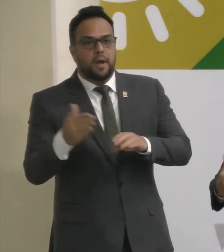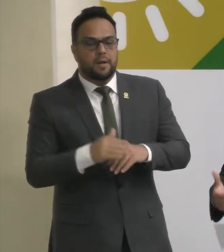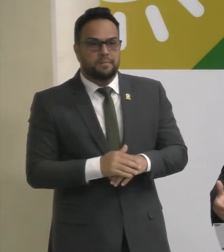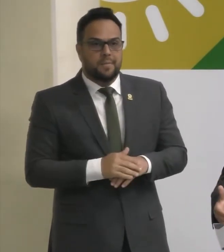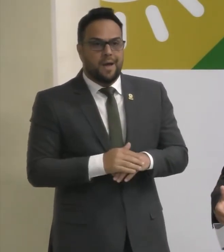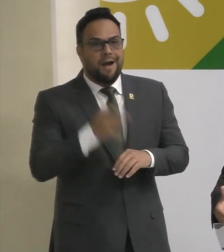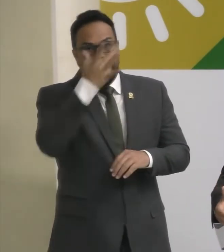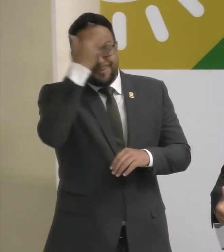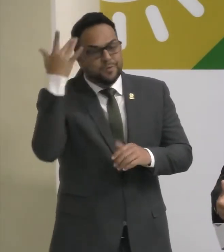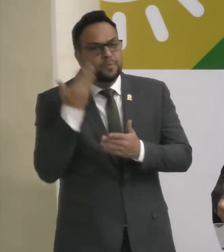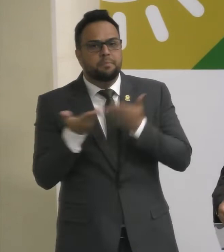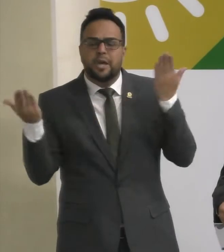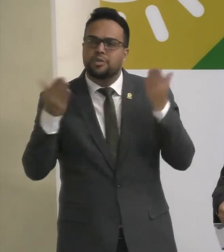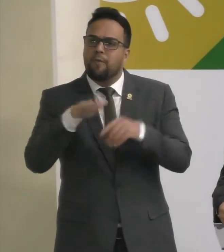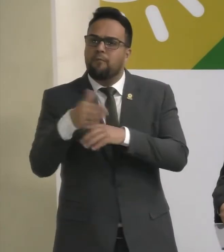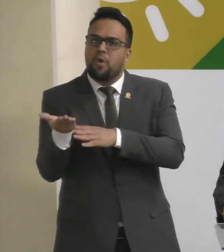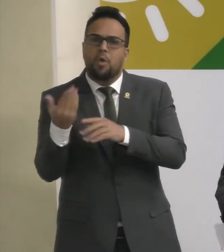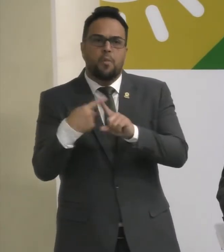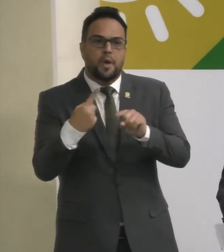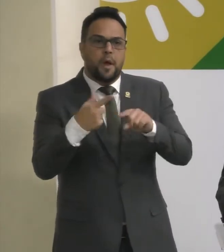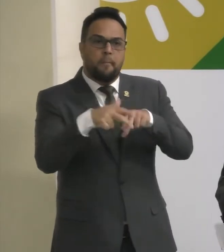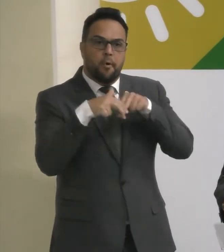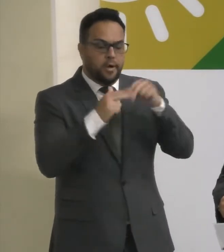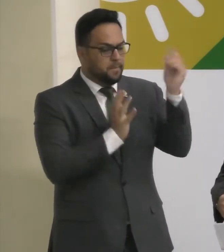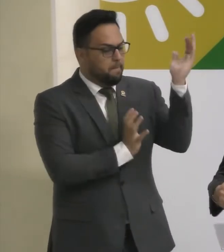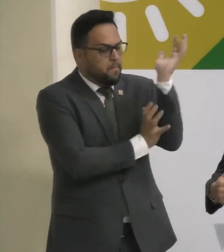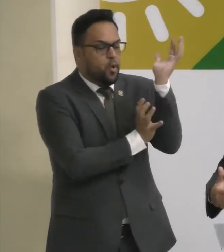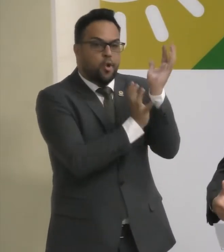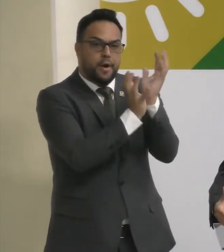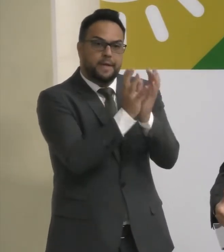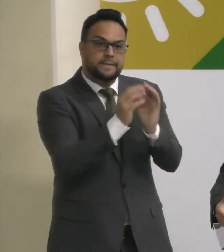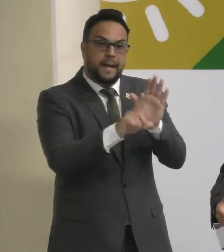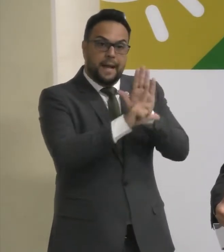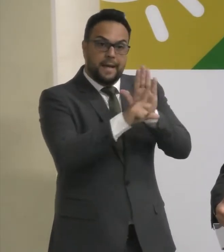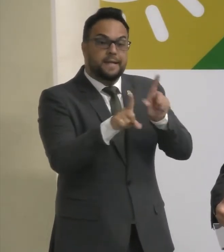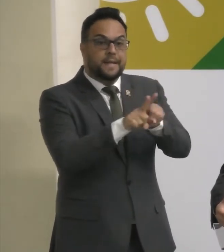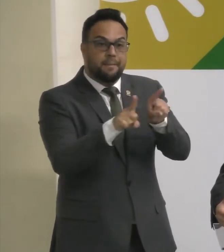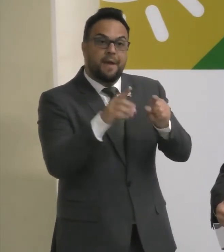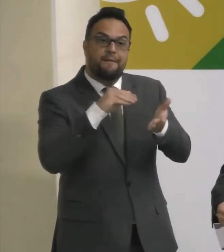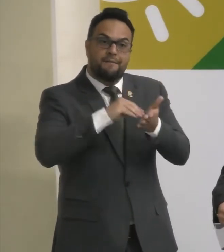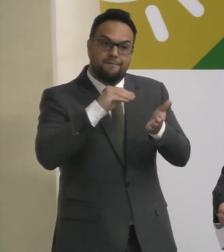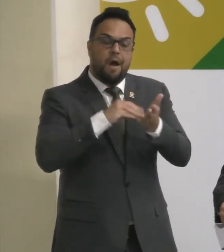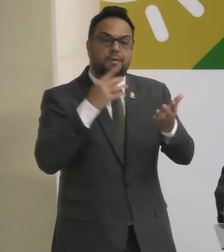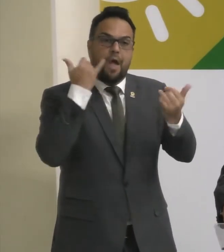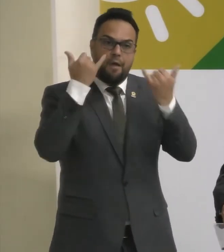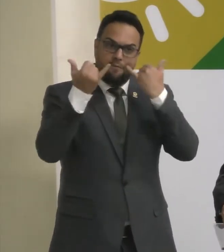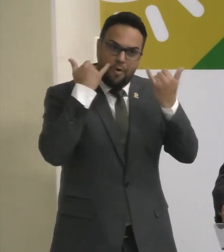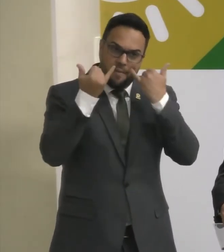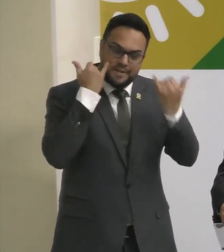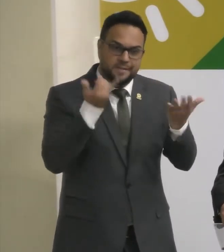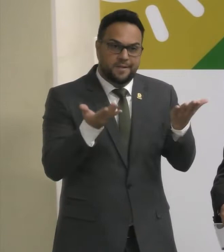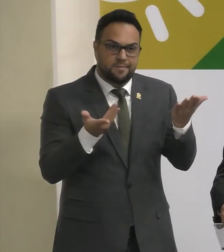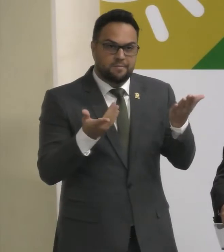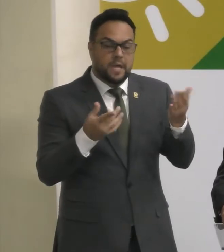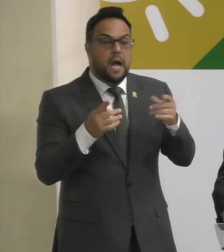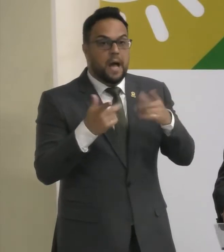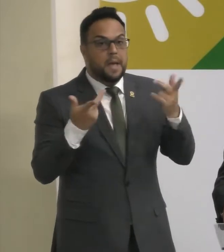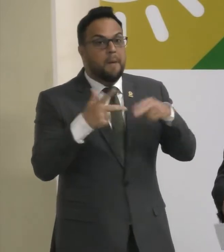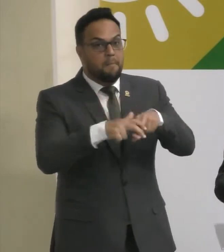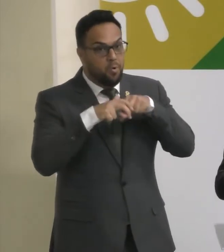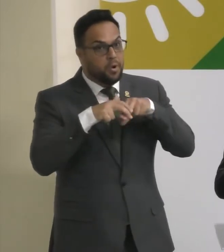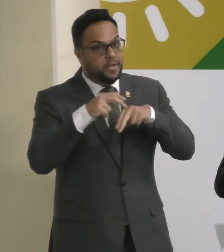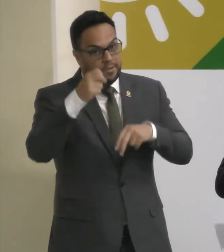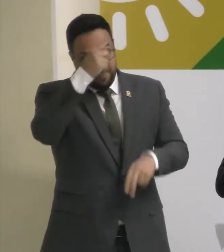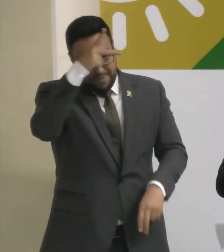burocracia Da lei E também Pela falta De informação E ele De forma Pioneira Lá No